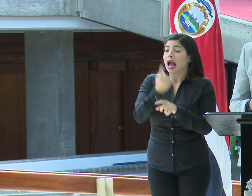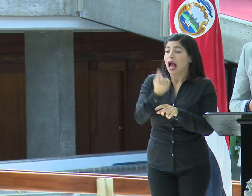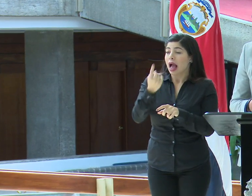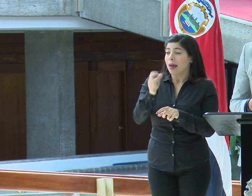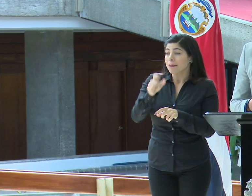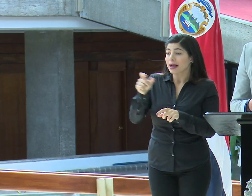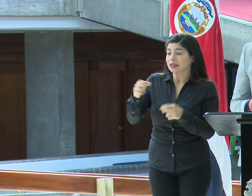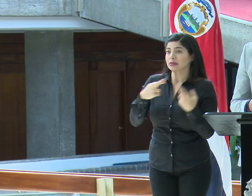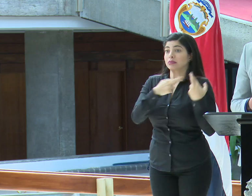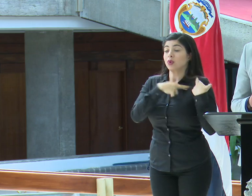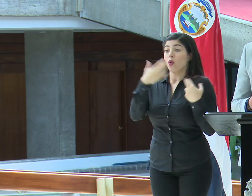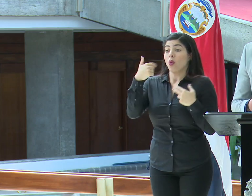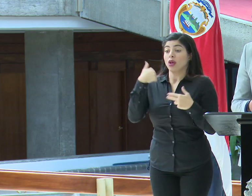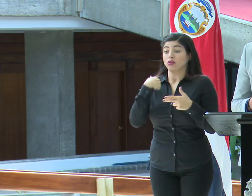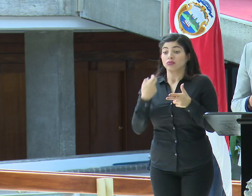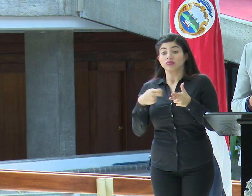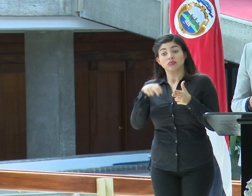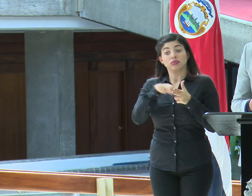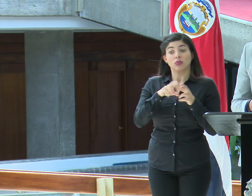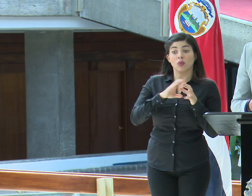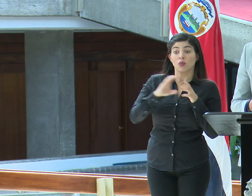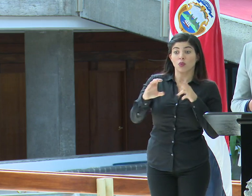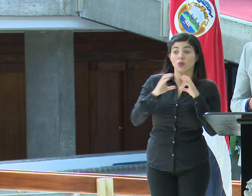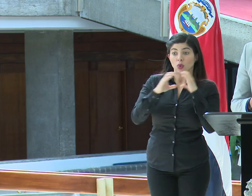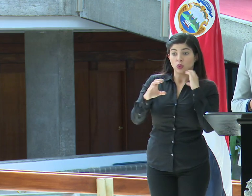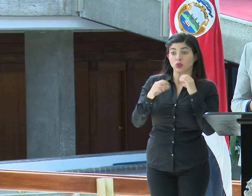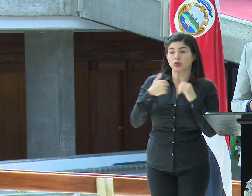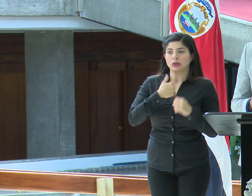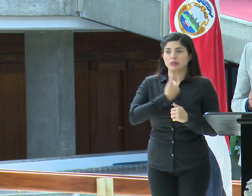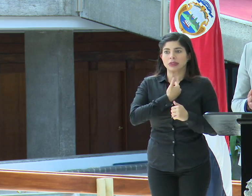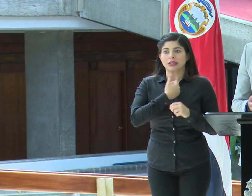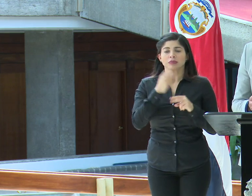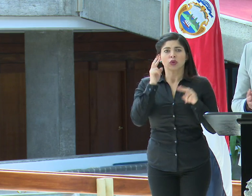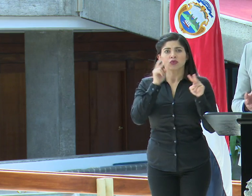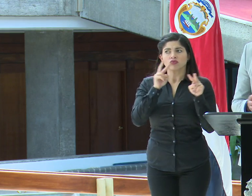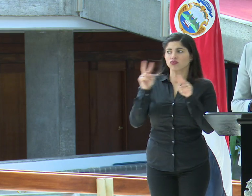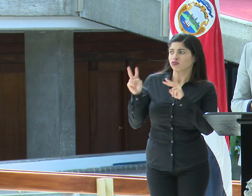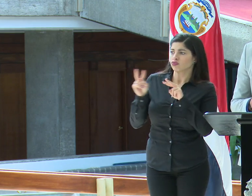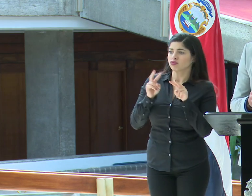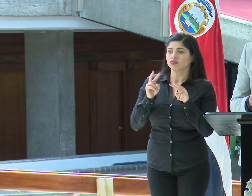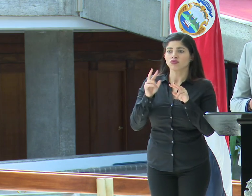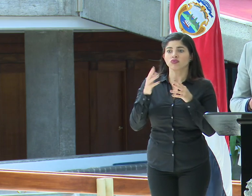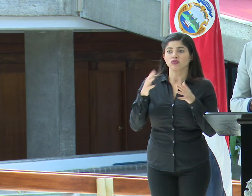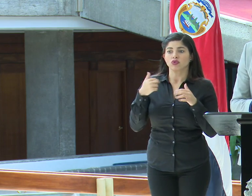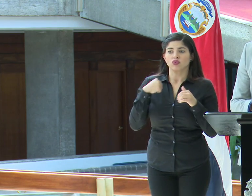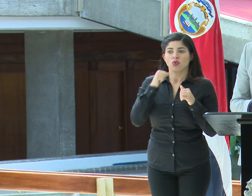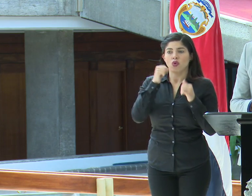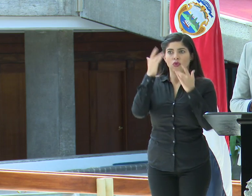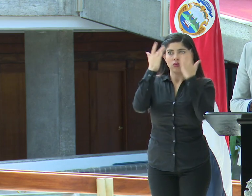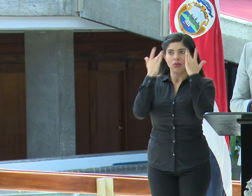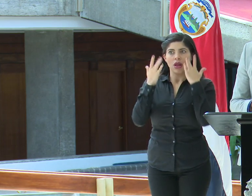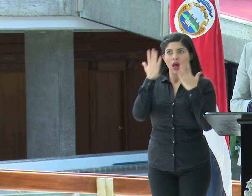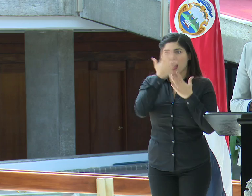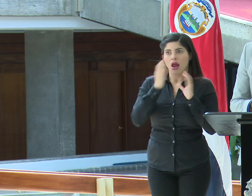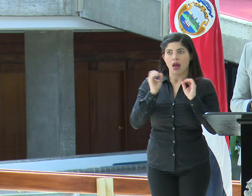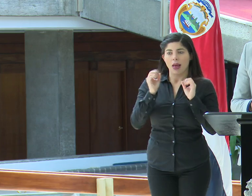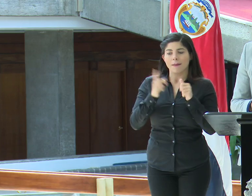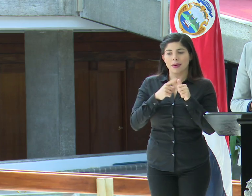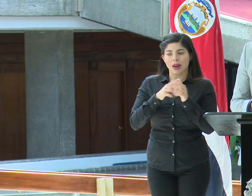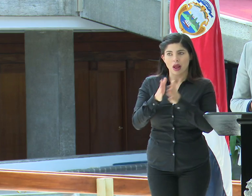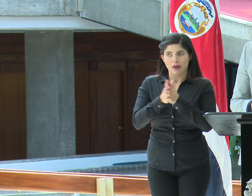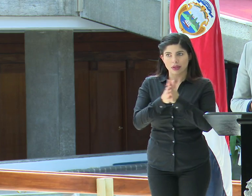de cuando aborden un transporte público que estén atentos de que no vayan a tocarse la cara hasta que no se logren lavar las manos.